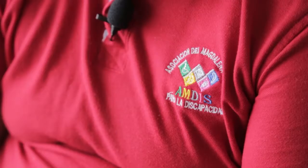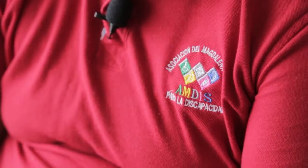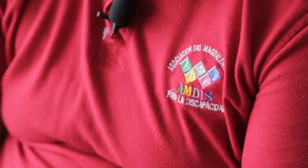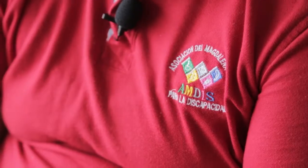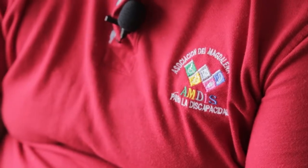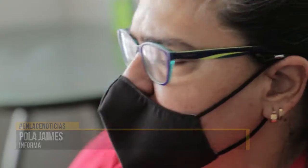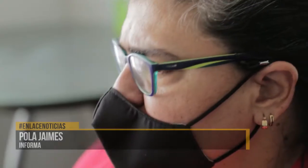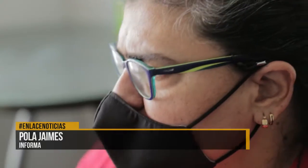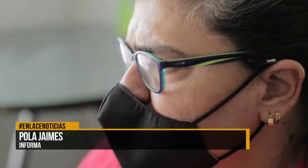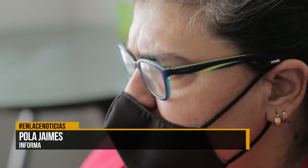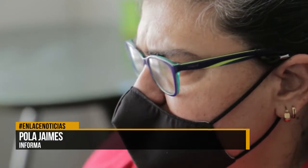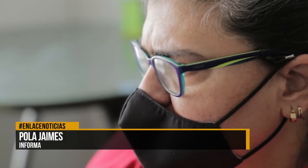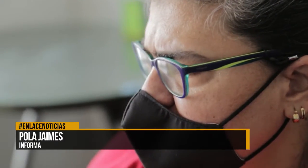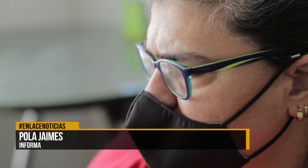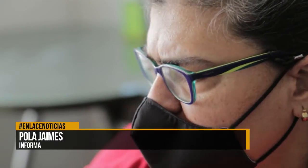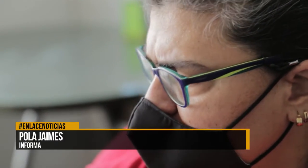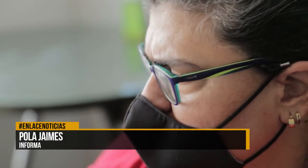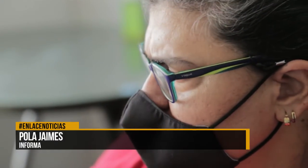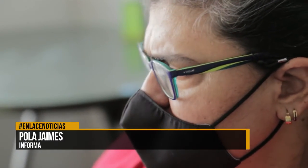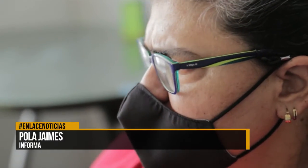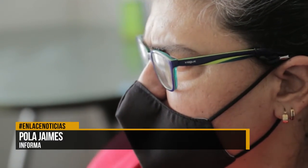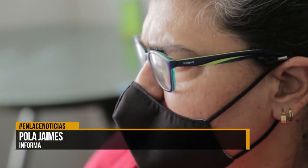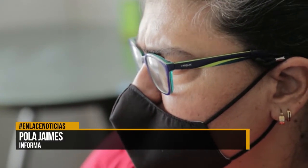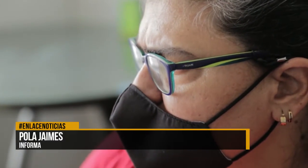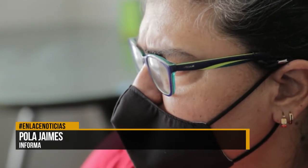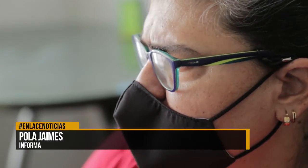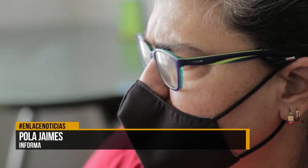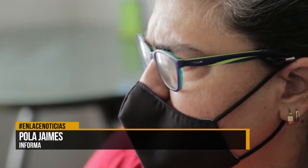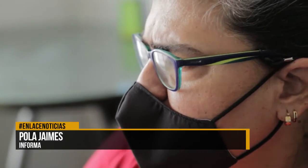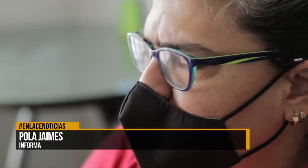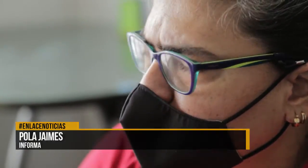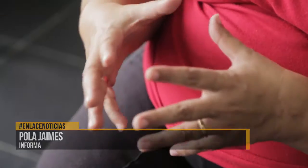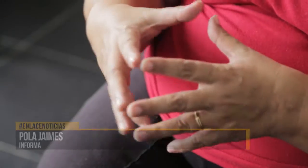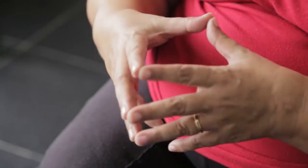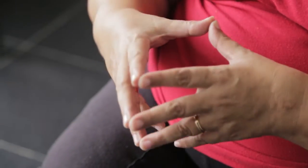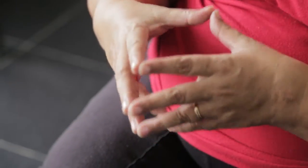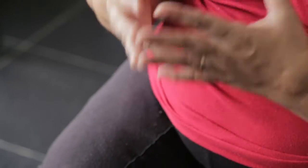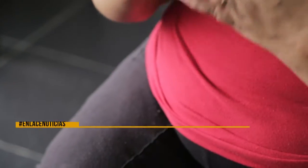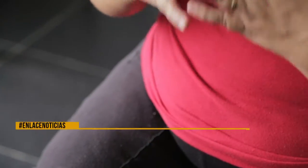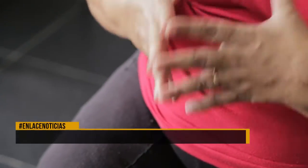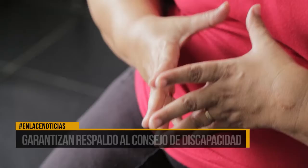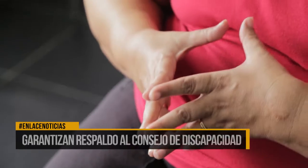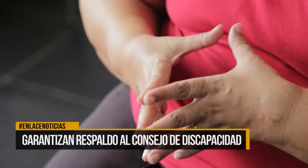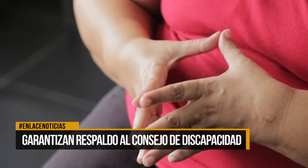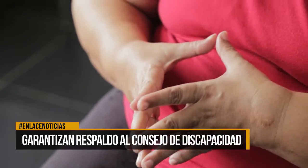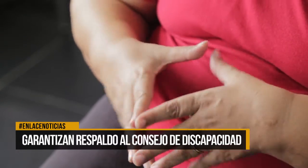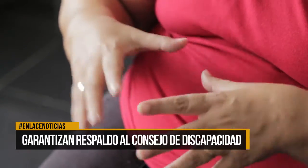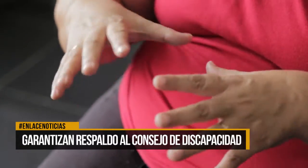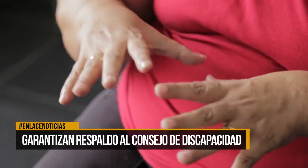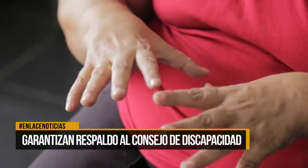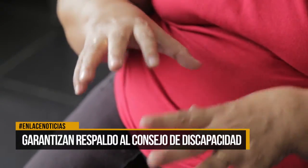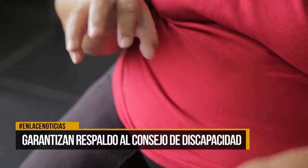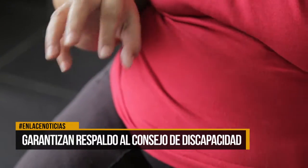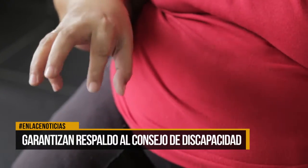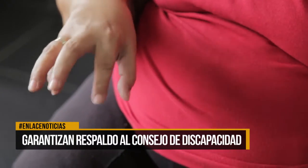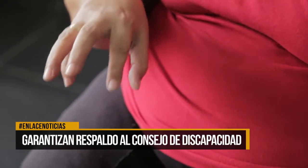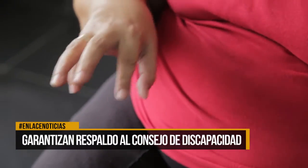Los proyectos y necesidades de la población con discapacidad en Barranca Bermeja es uno de los compromisos prioritarios de la administración